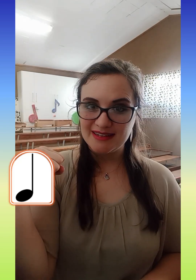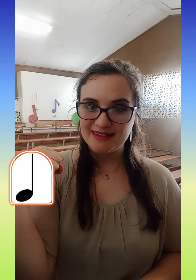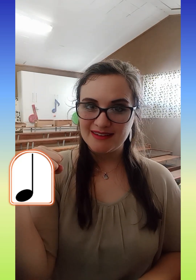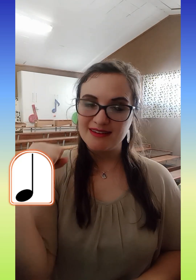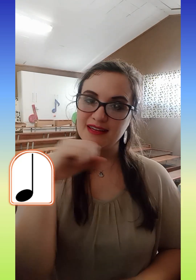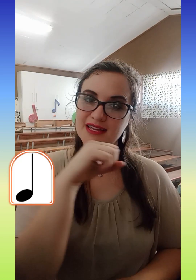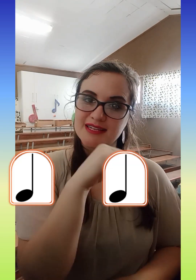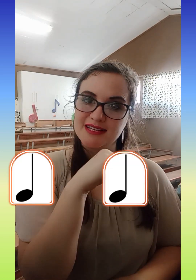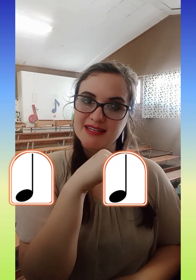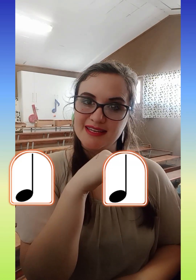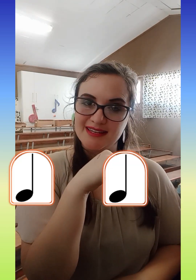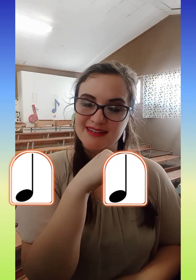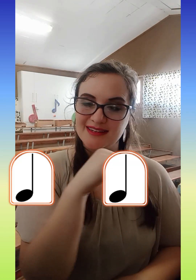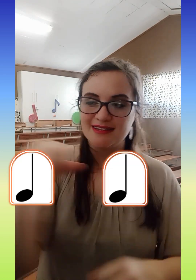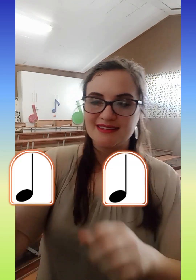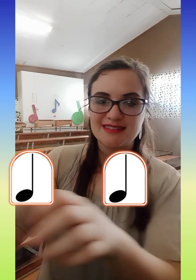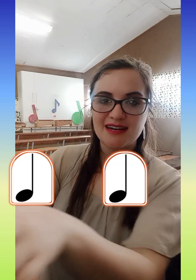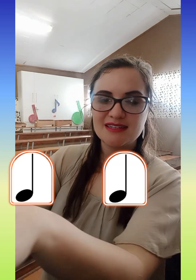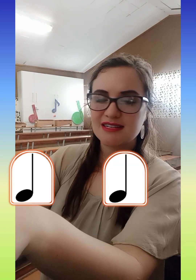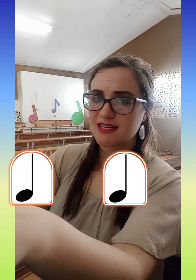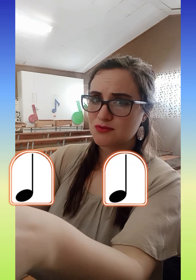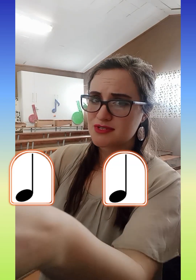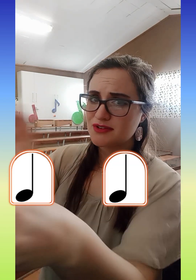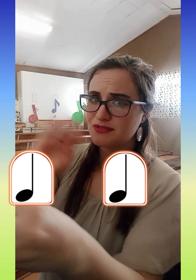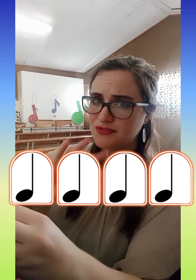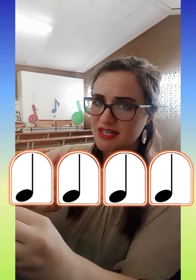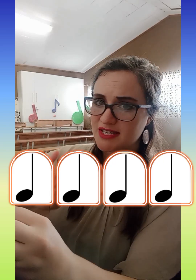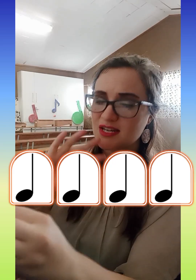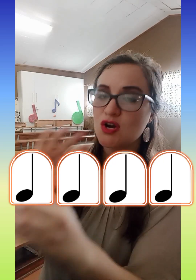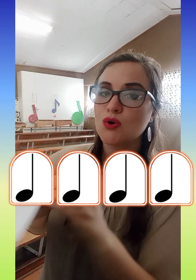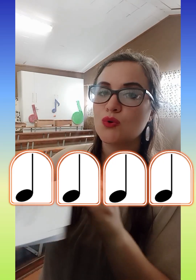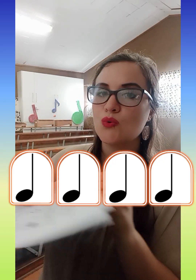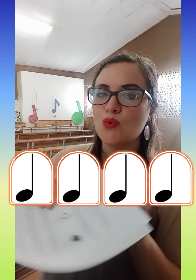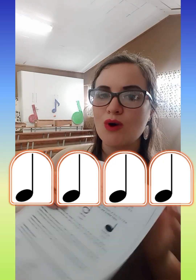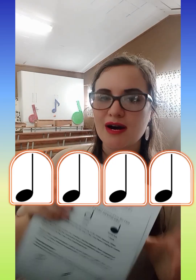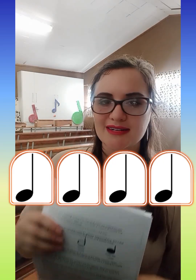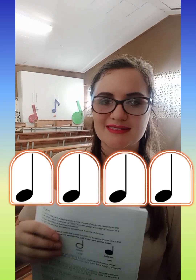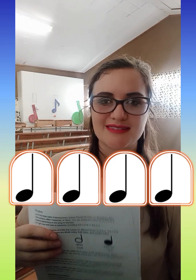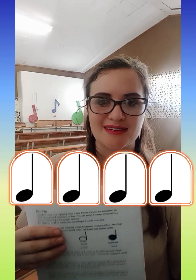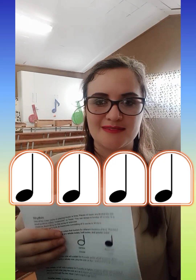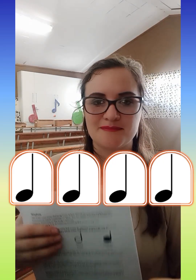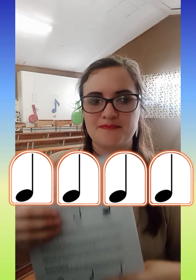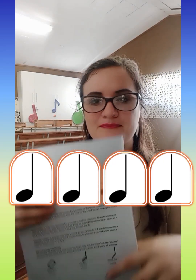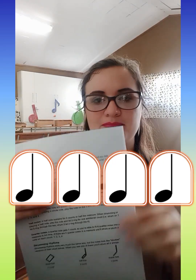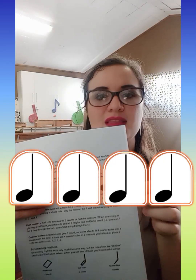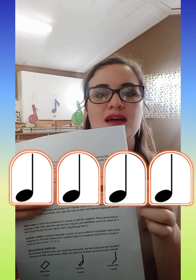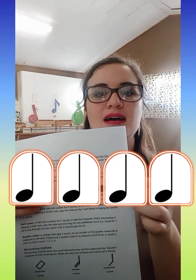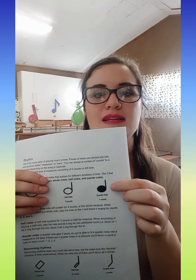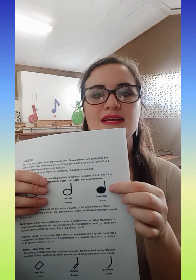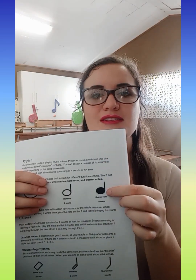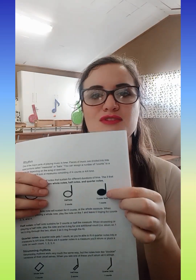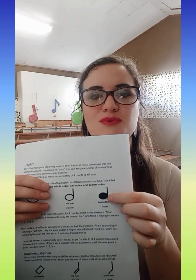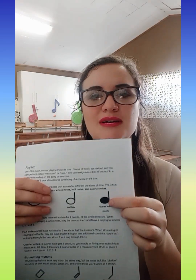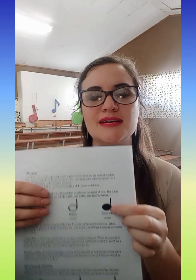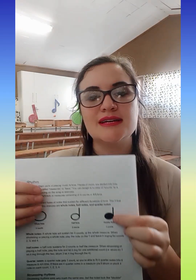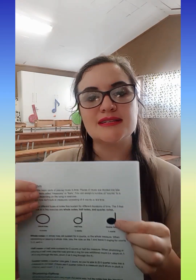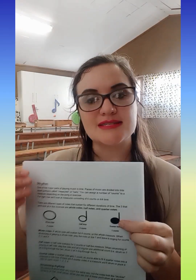en jyn. Dan kry ons vier kwarte. Hulle lyk so. Dit is een